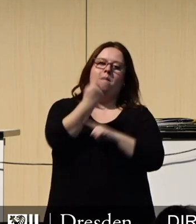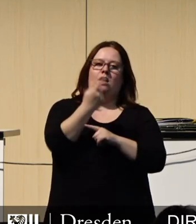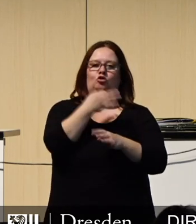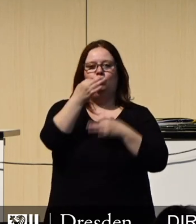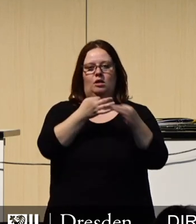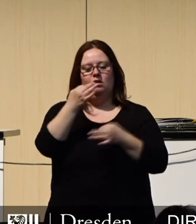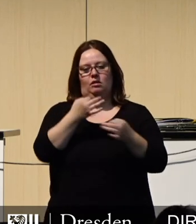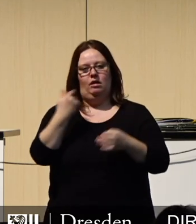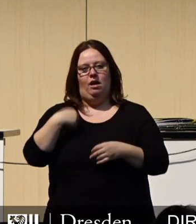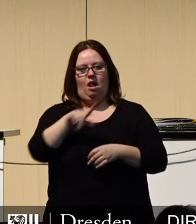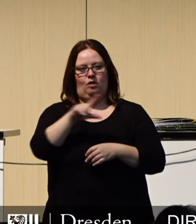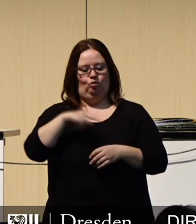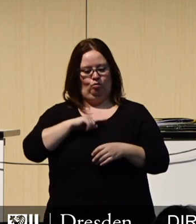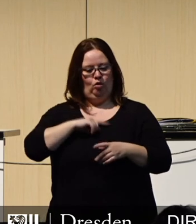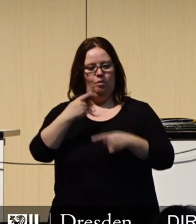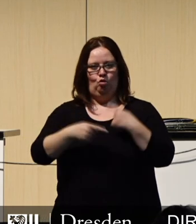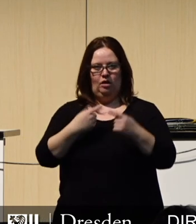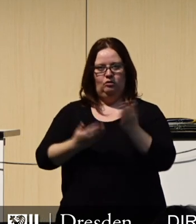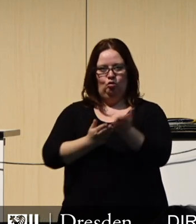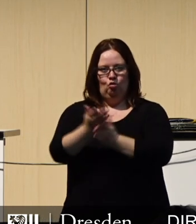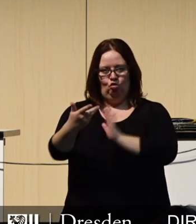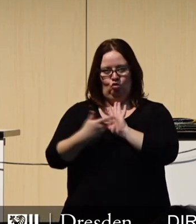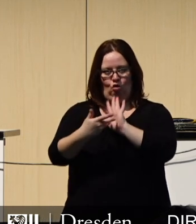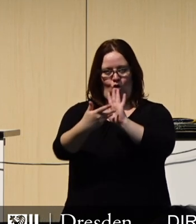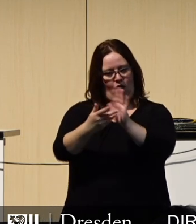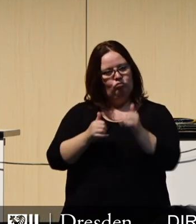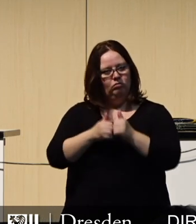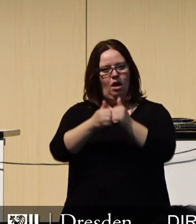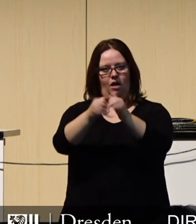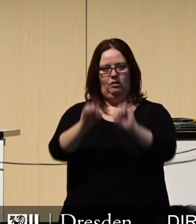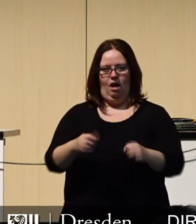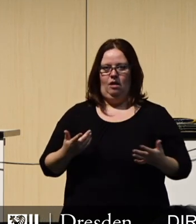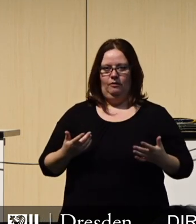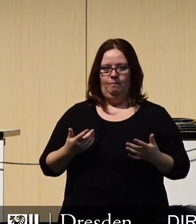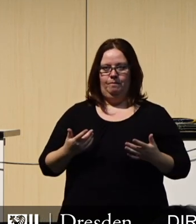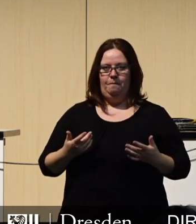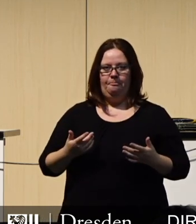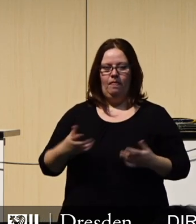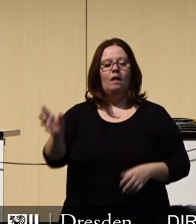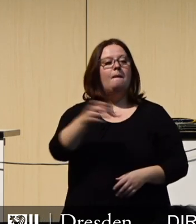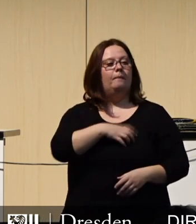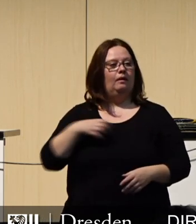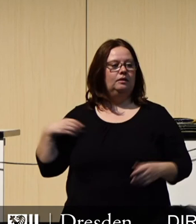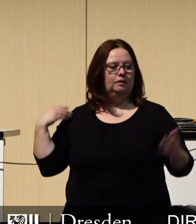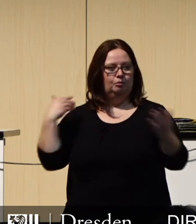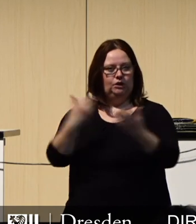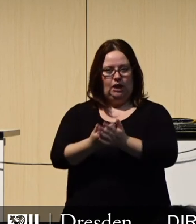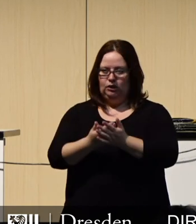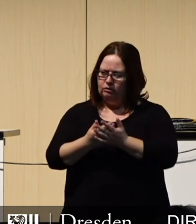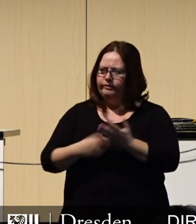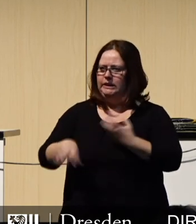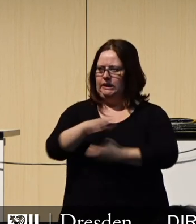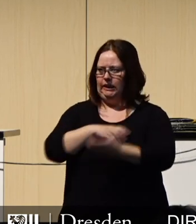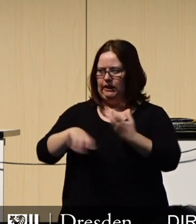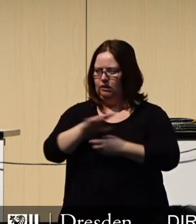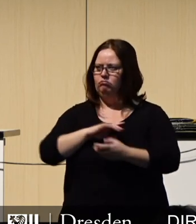Herr Dr. Lahmes und ich, diesen Prozess konstruktiv begleiten werden. Dresden ist bisher gut durch diese Krise gekommen